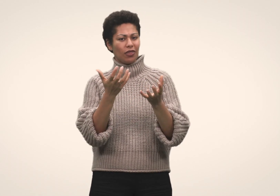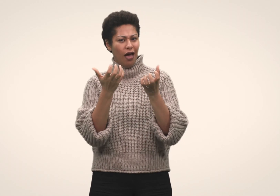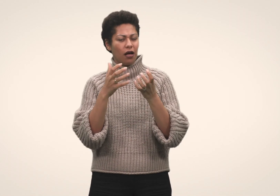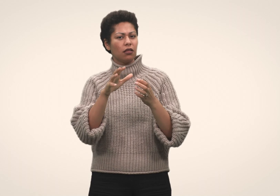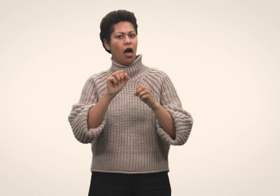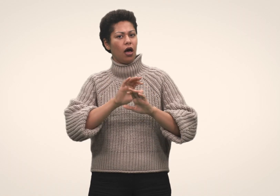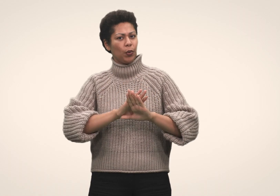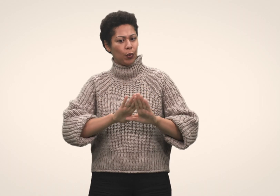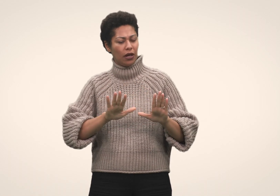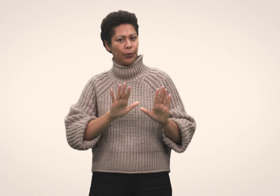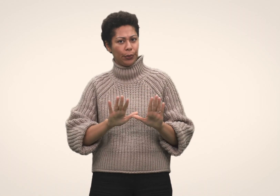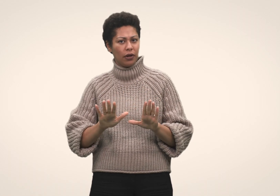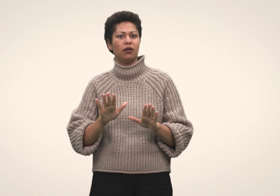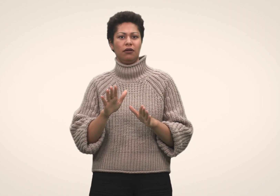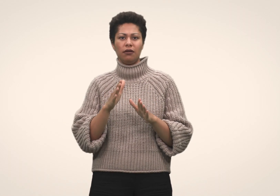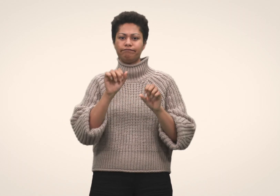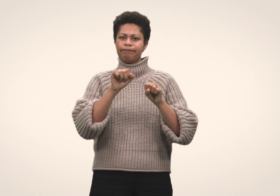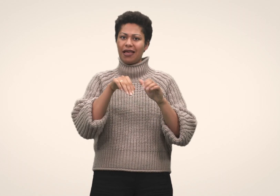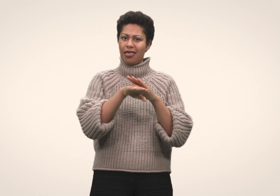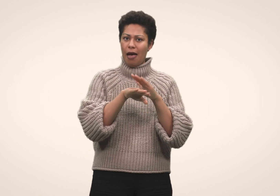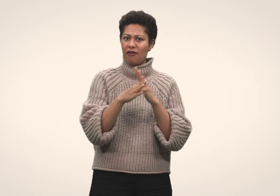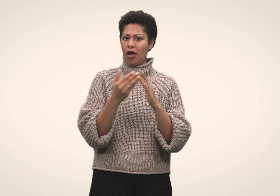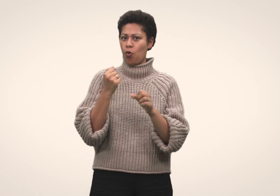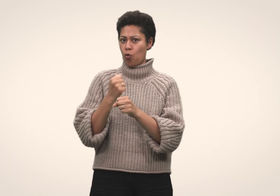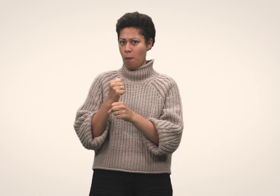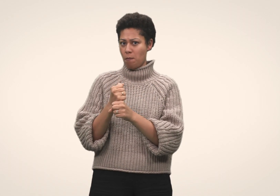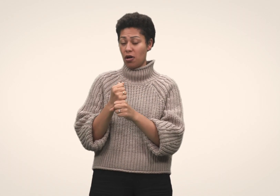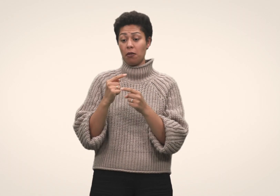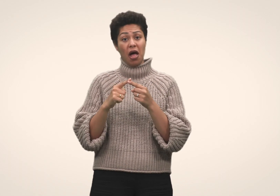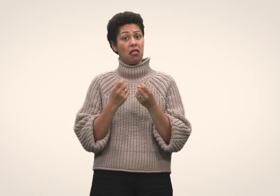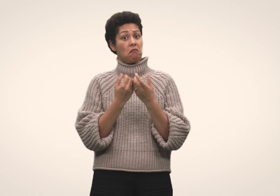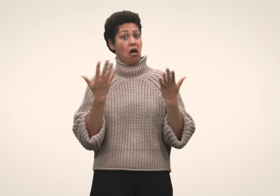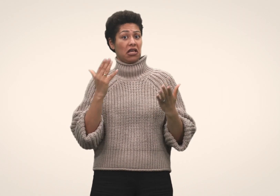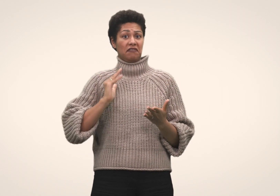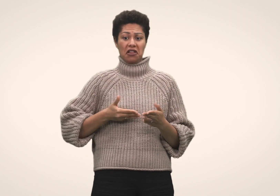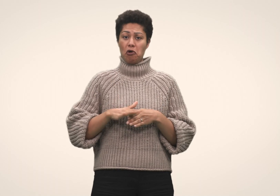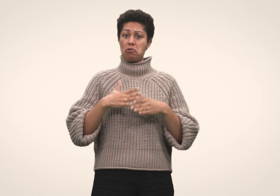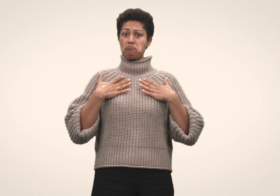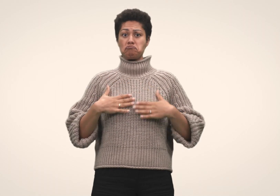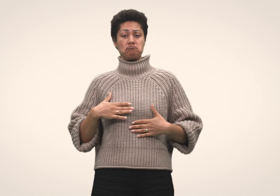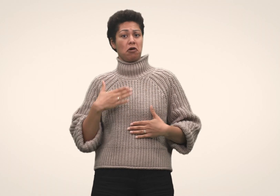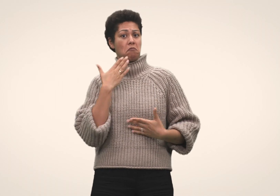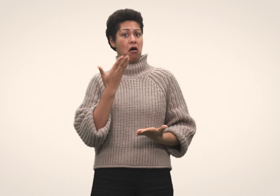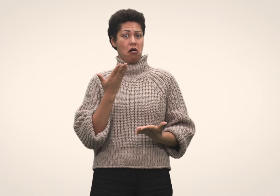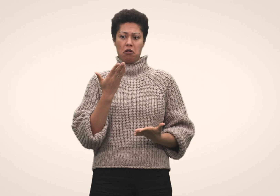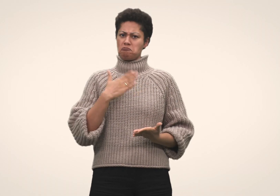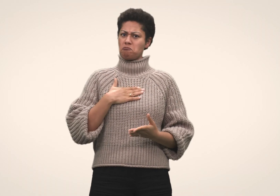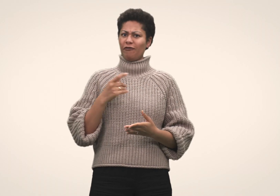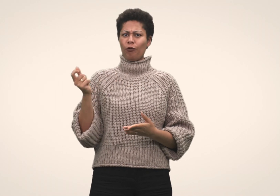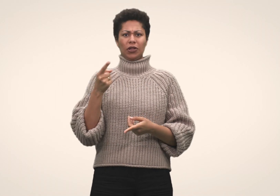Du kan ha behov for å ta det rolig og være litt hjemme fra jobben. Men mange kvinner føler seg bra og ønsker å